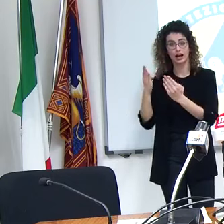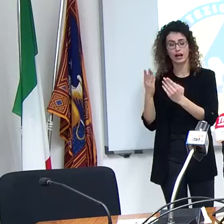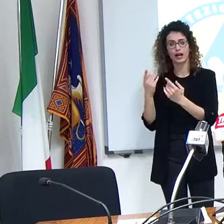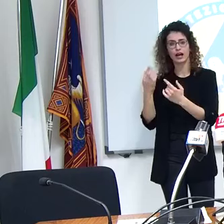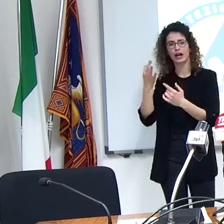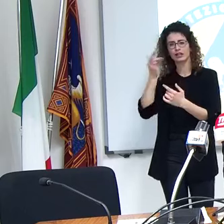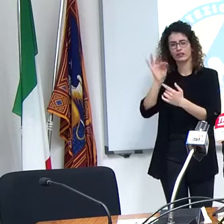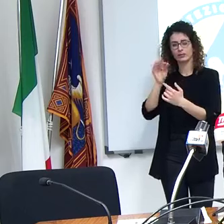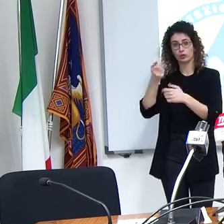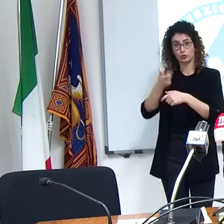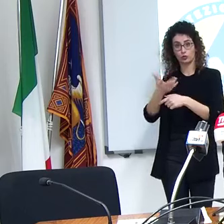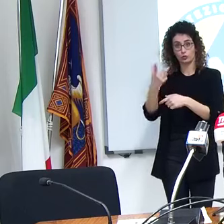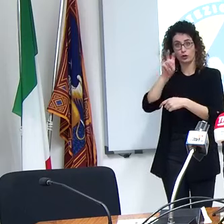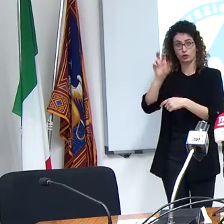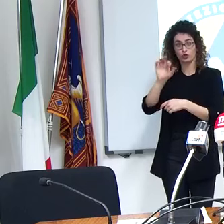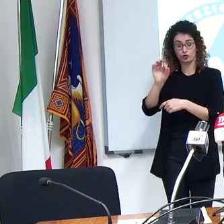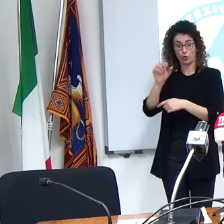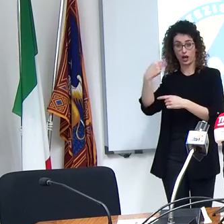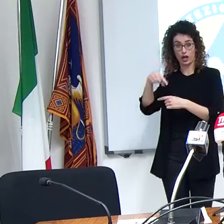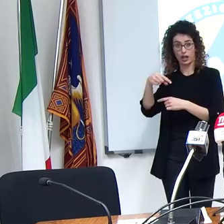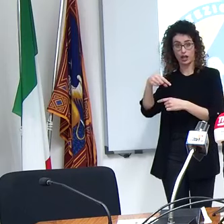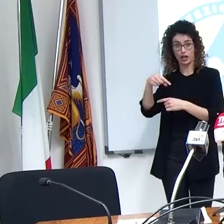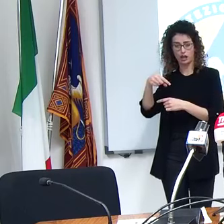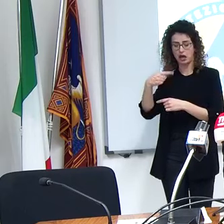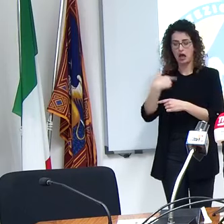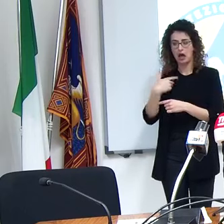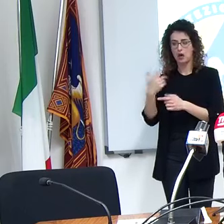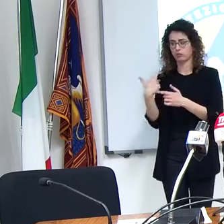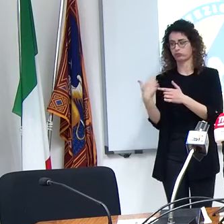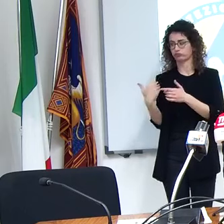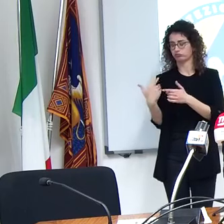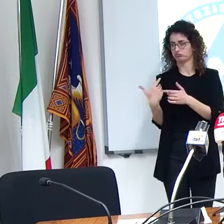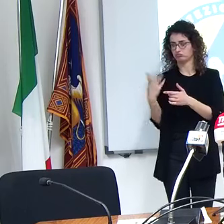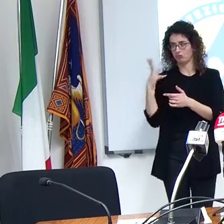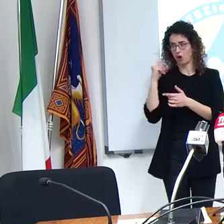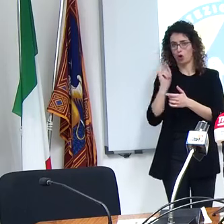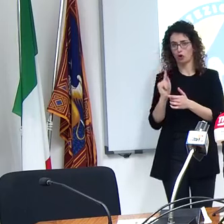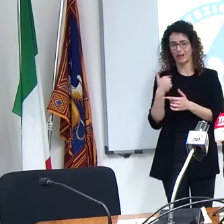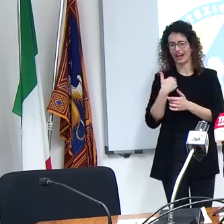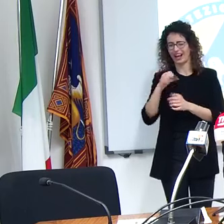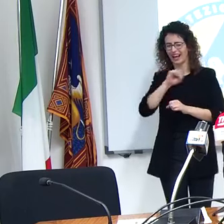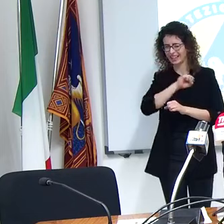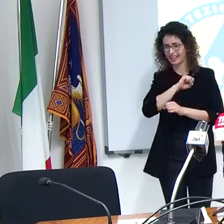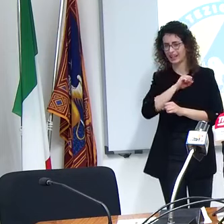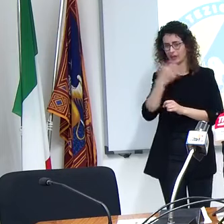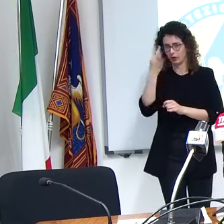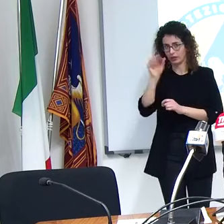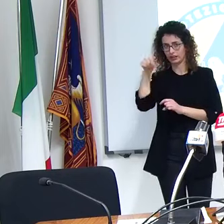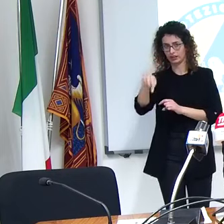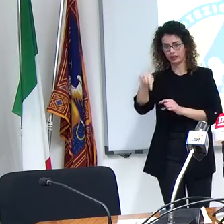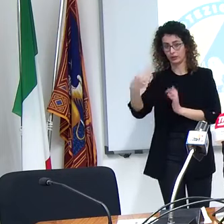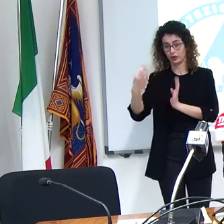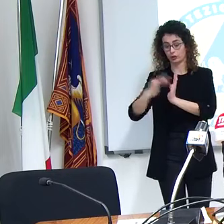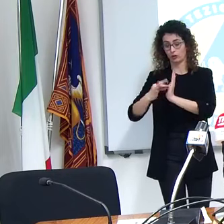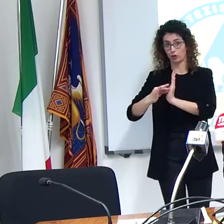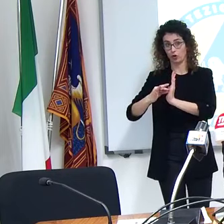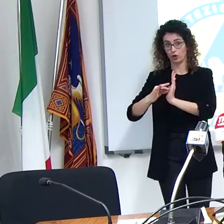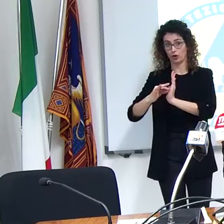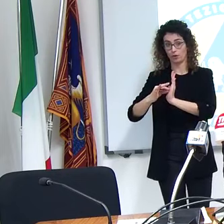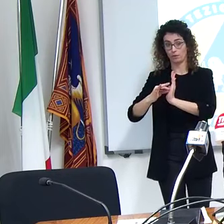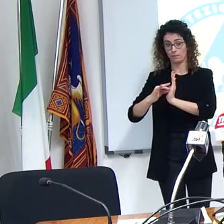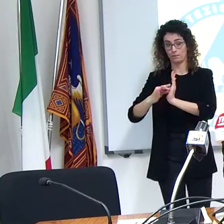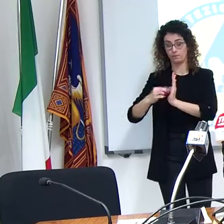considerando quelli che sono usciti in questi giorni non ne conosco ma credo che ci si riferisca a quella norma quella norma oltre a